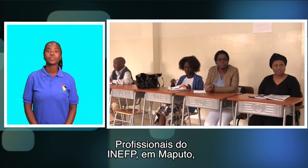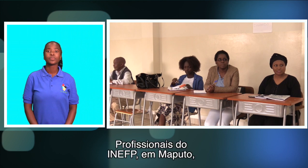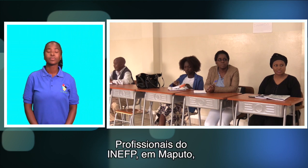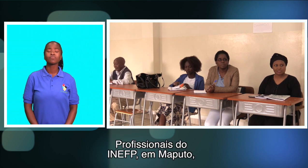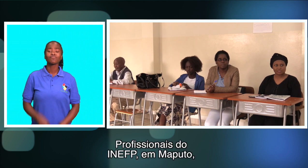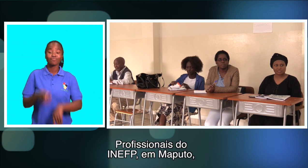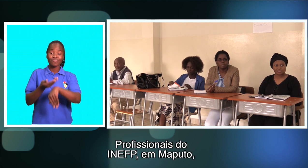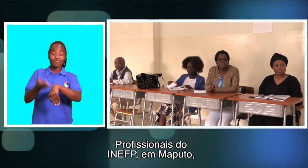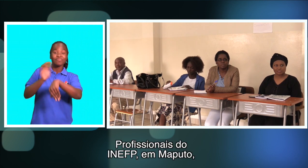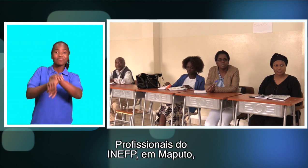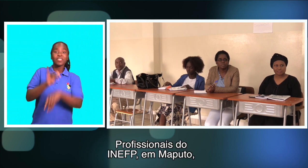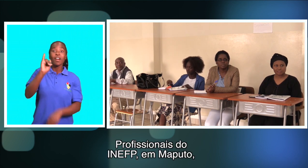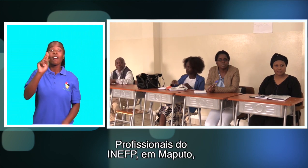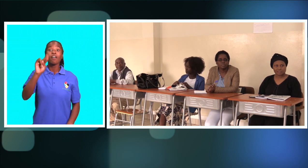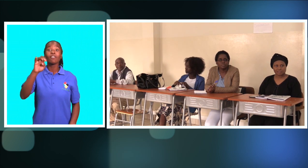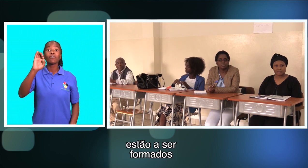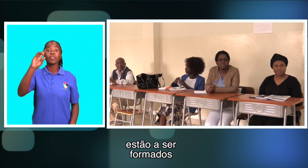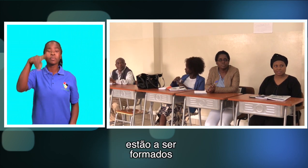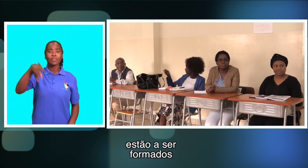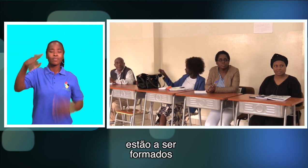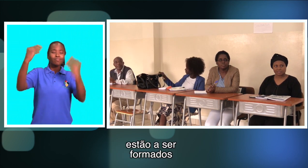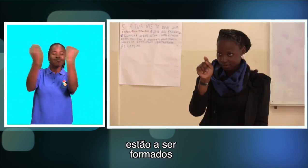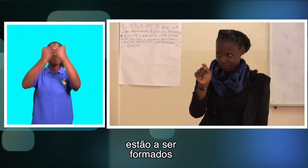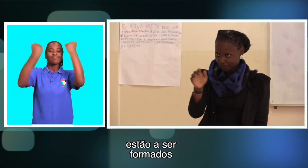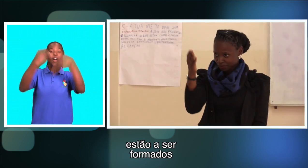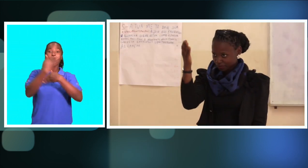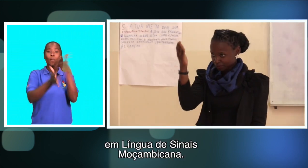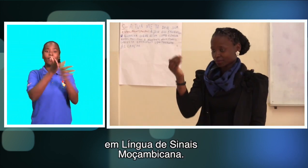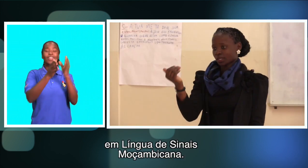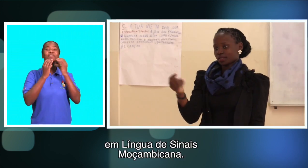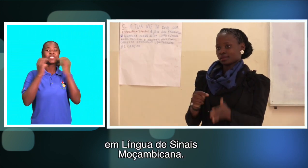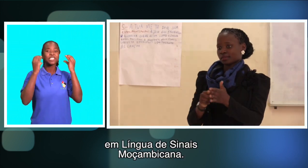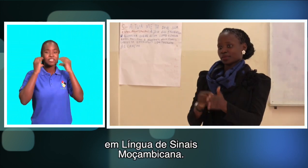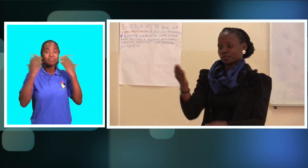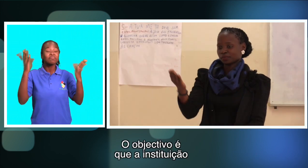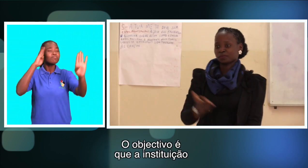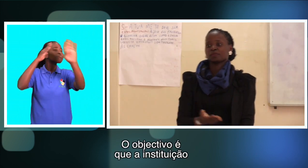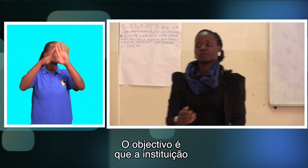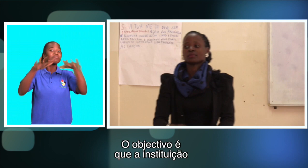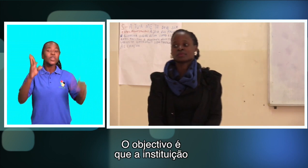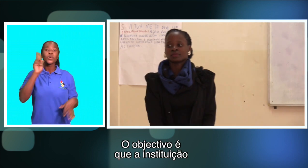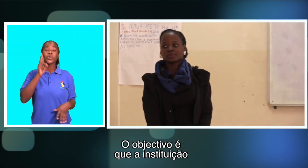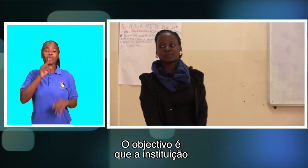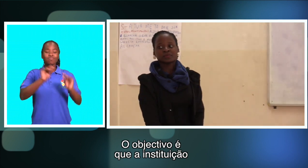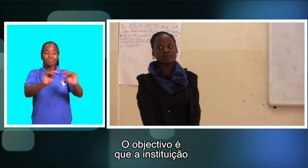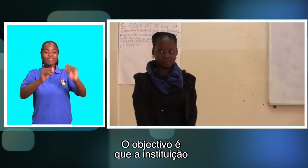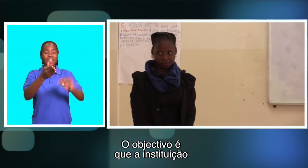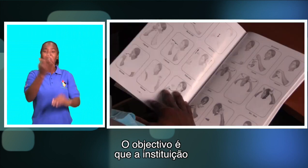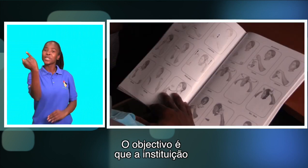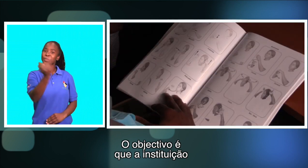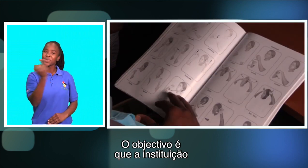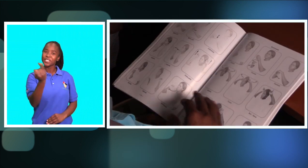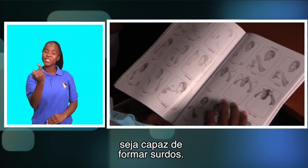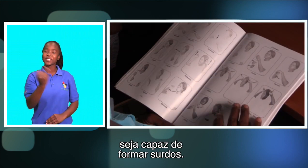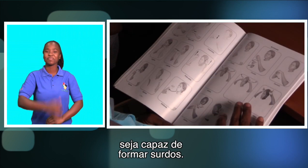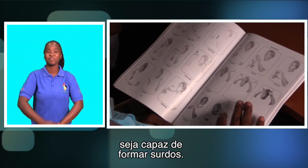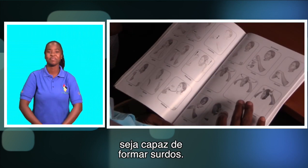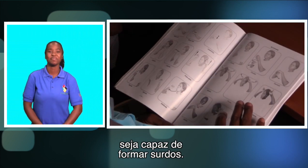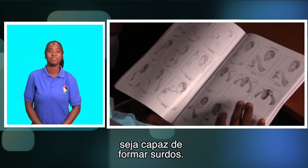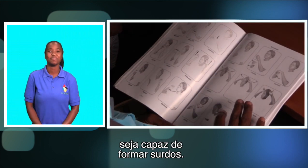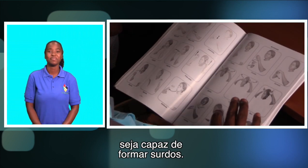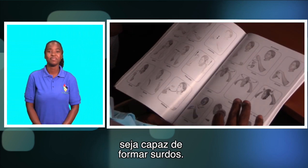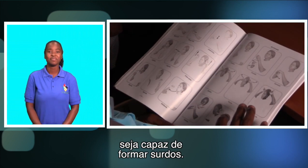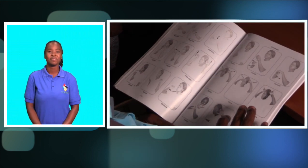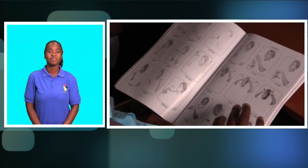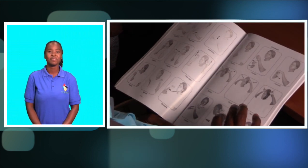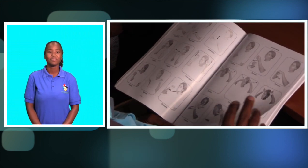Profissionais do INEFP em Maputo Estão a ser formados em língua de sinais moçambicana O objetivo é que a instituição seja capaz